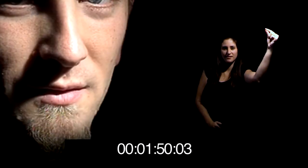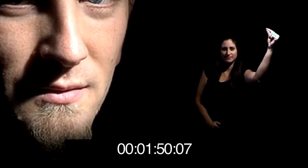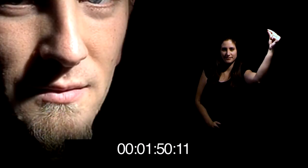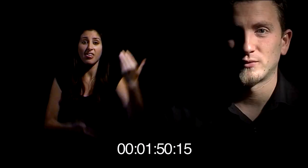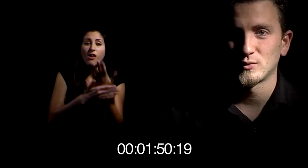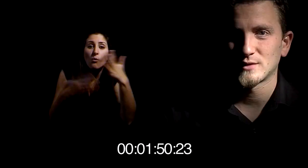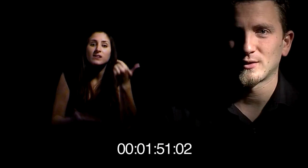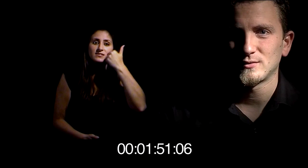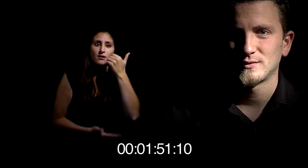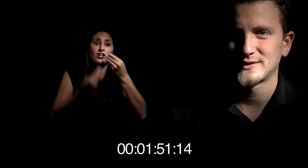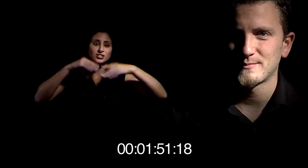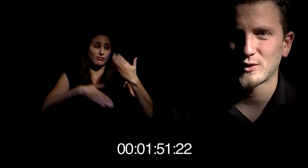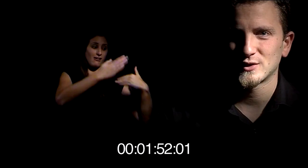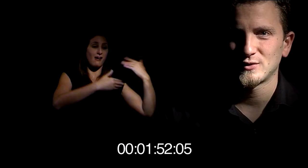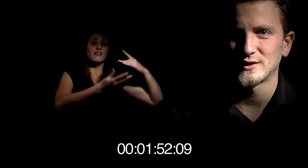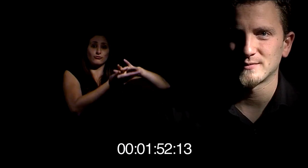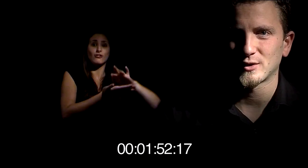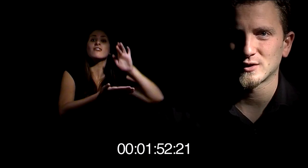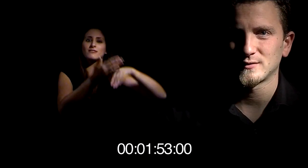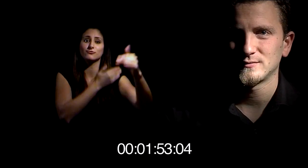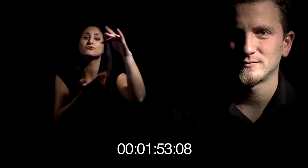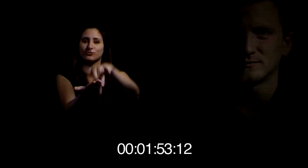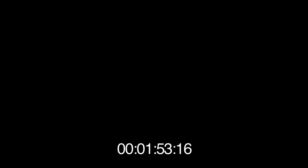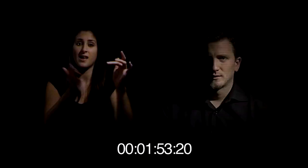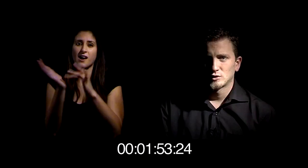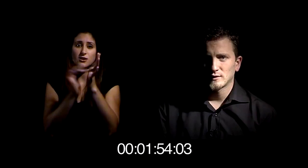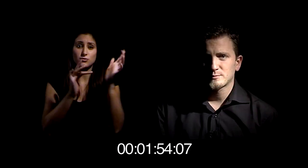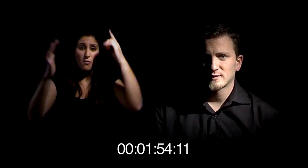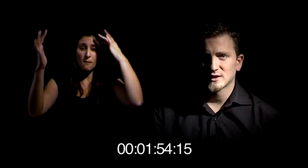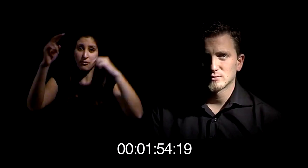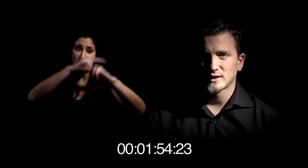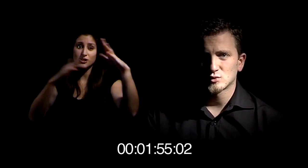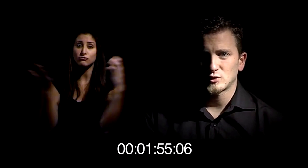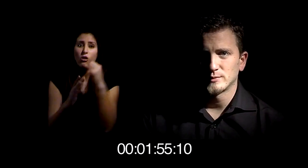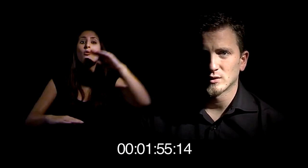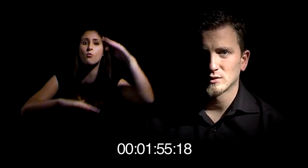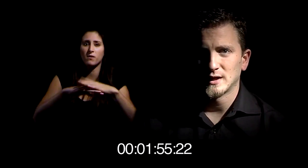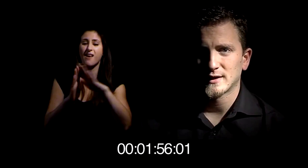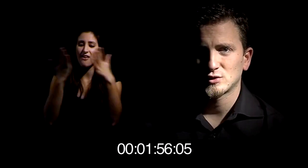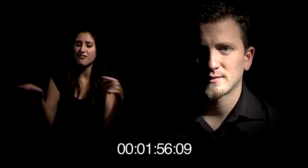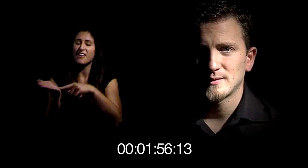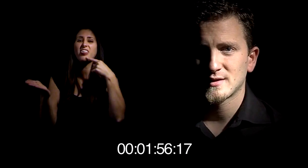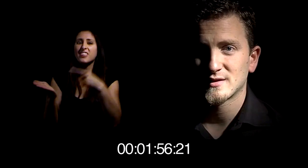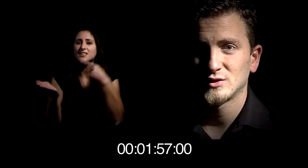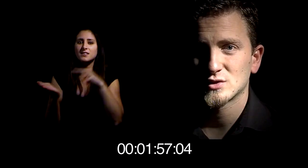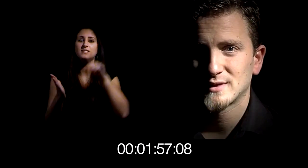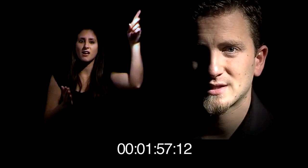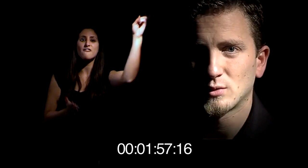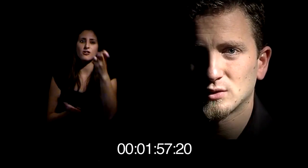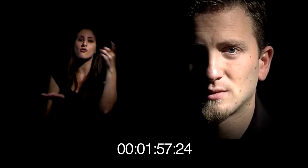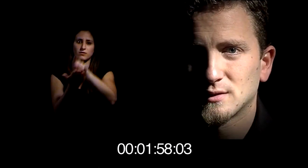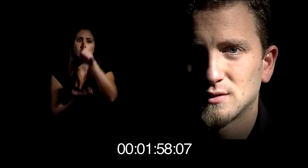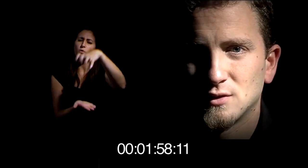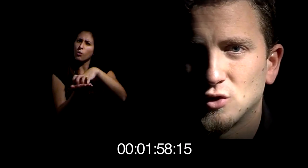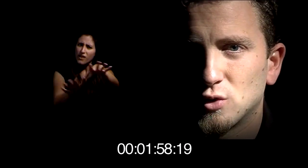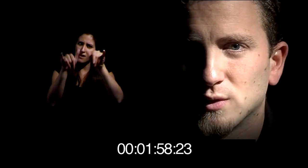Él. Fue un sábado. Siempre lo ha sido y siempre lo será. Todas las profecías sobre Jesús se cumplieron. En el resto de la Biblia dice cientos de veces